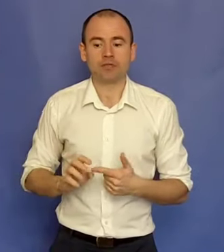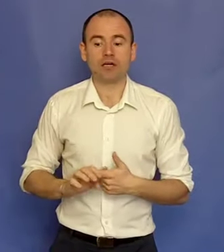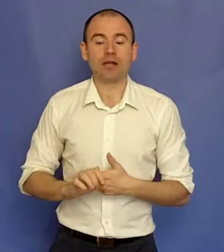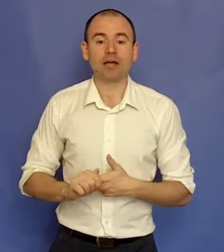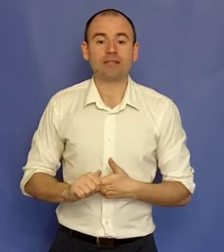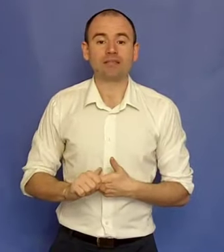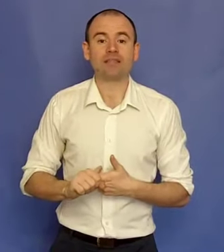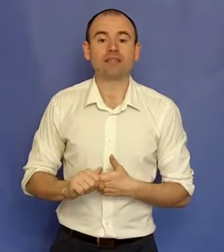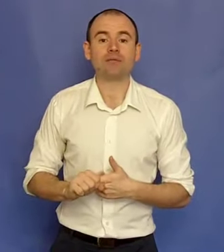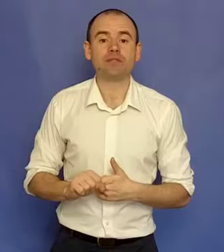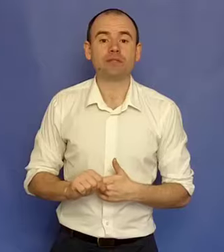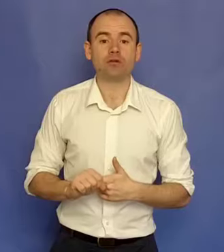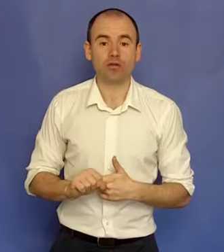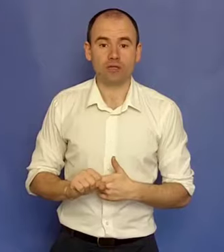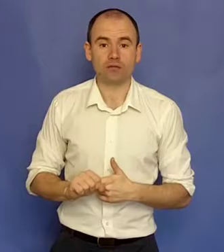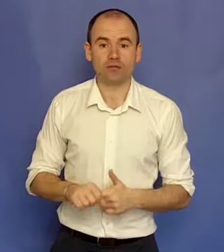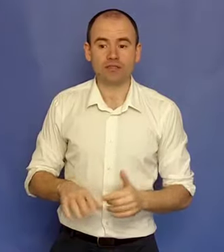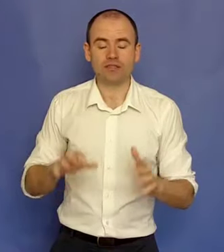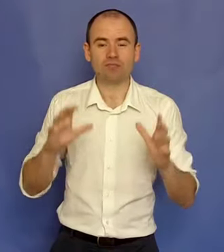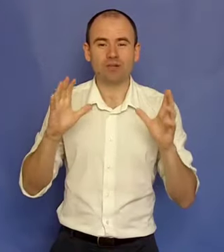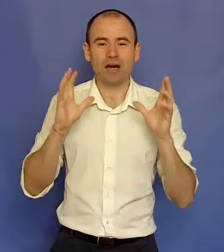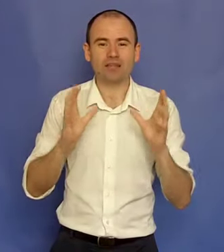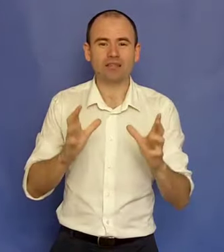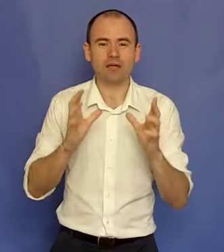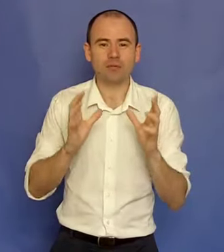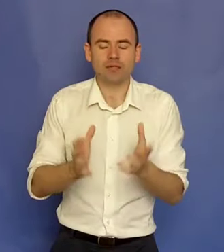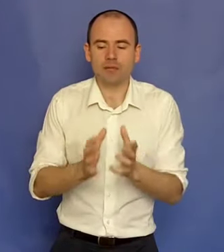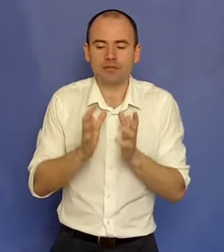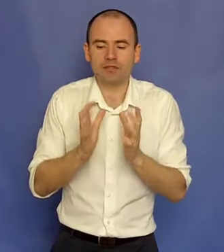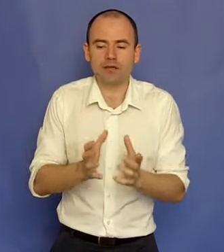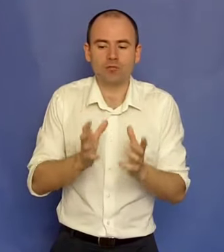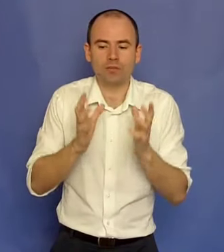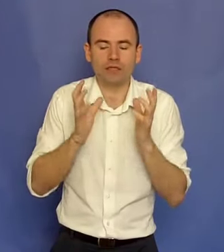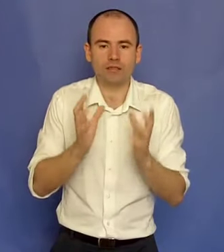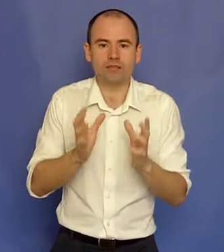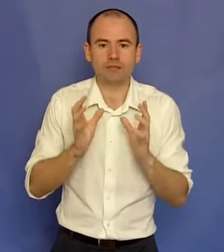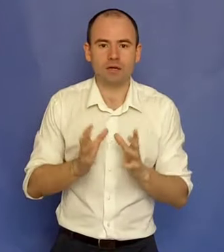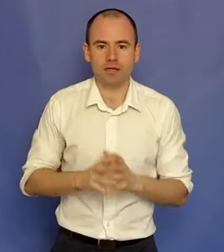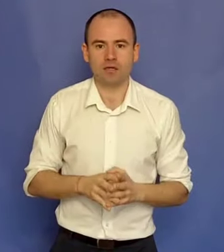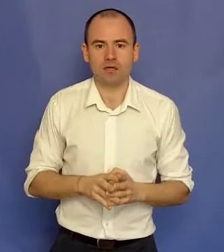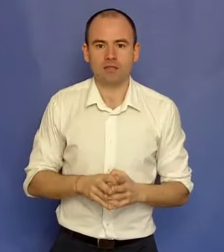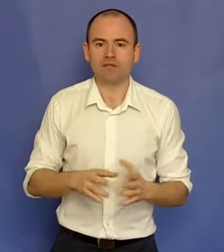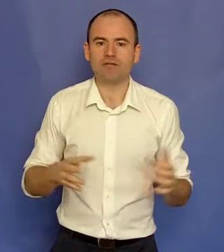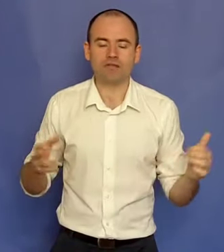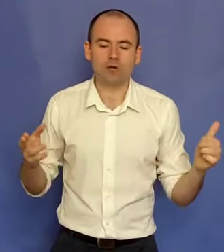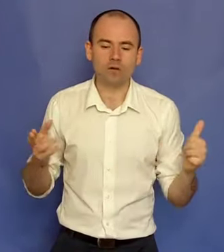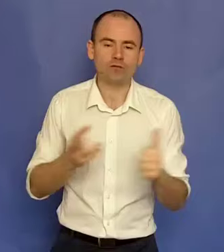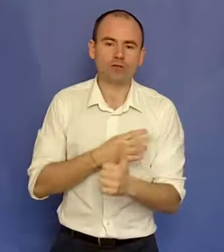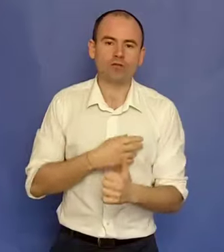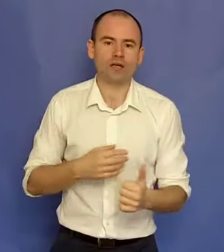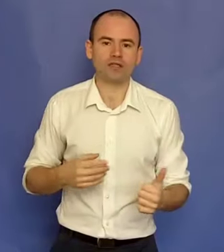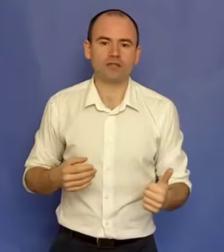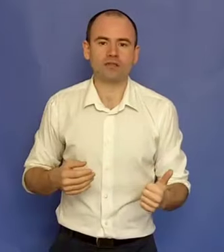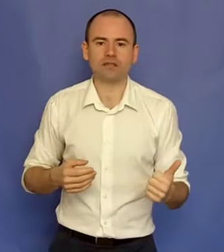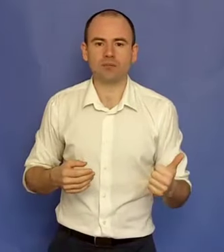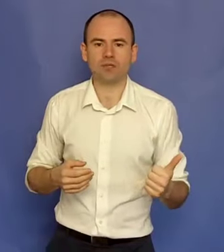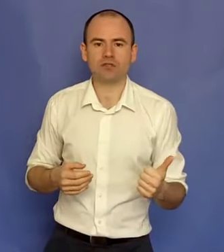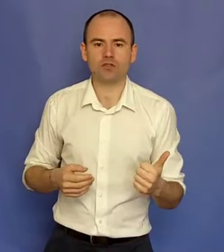Și care are cartea Secretele Minții de Milionar. Este cartea de căpătâi, abecedarul mentalității în bani. Te va învăța, cum ai fost educat greșit de către părinți și